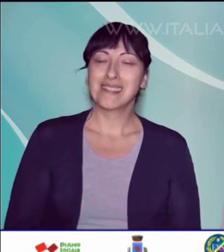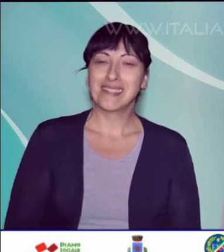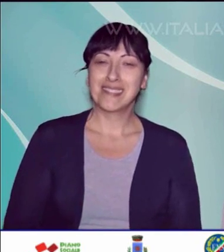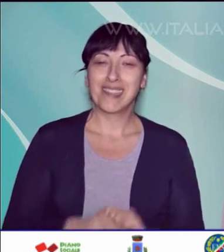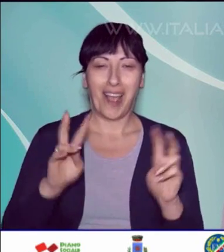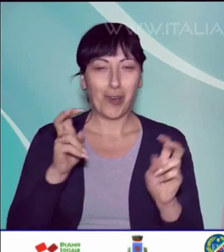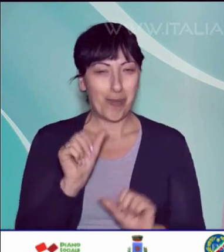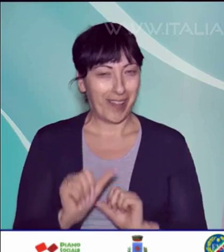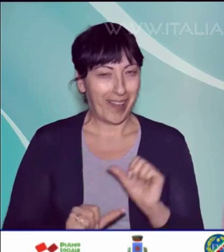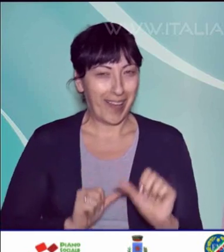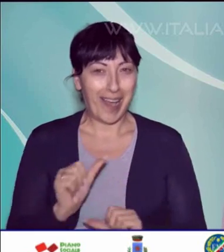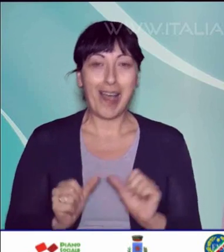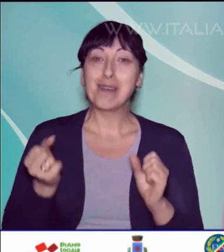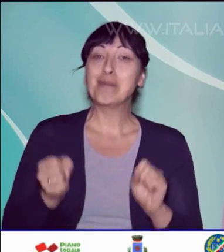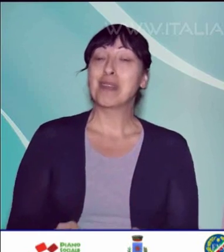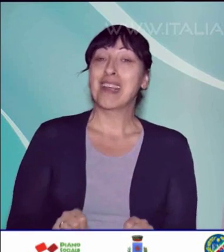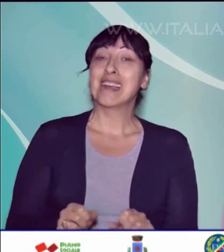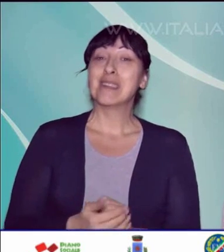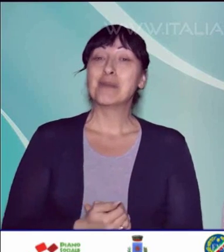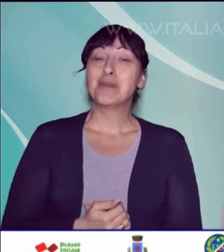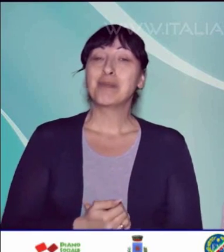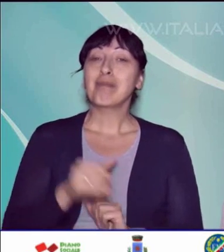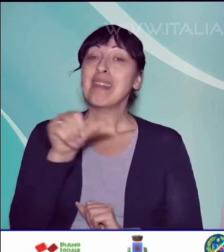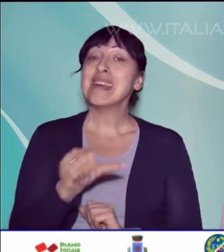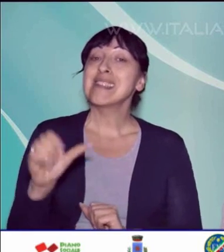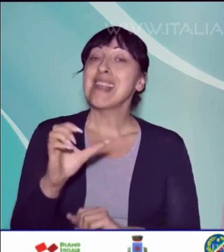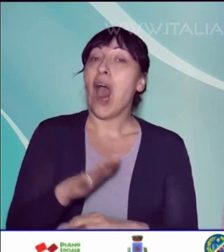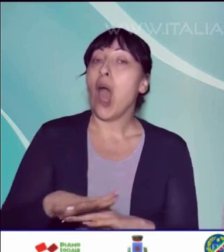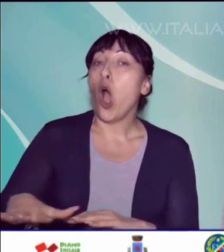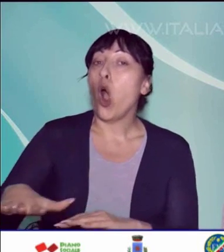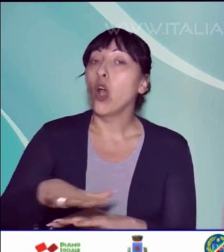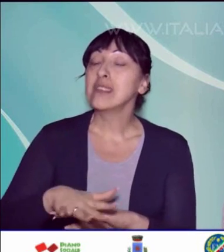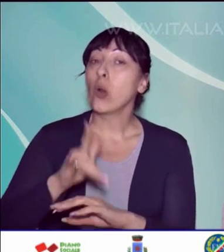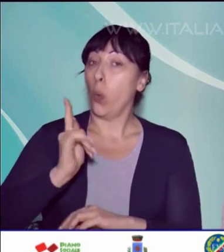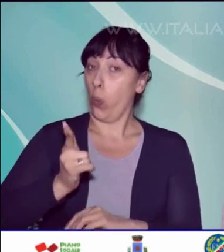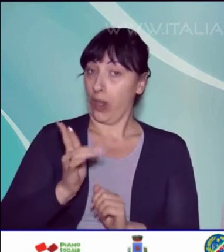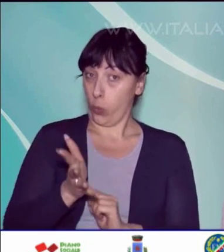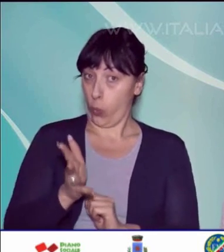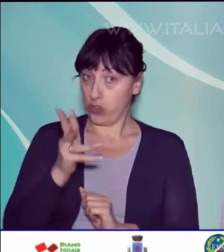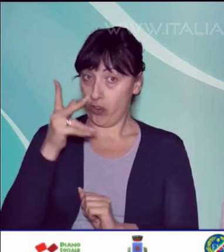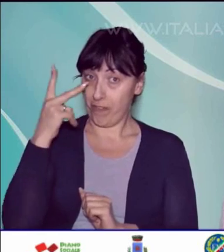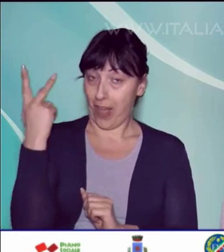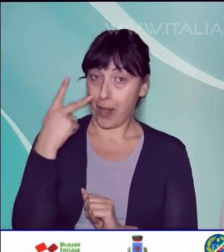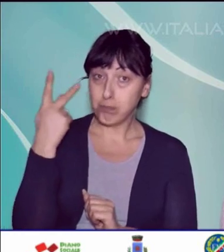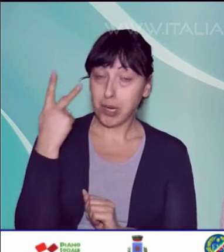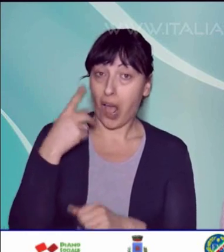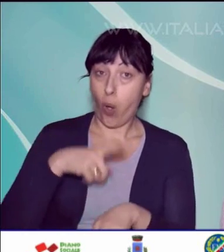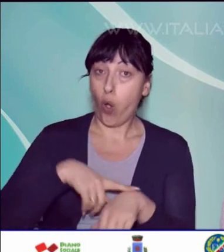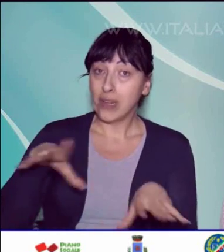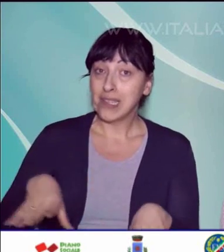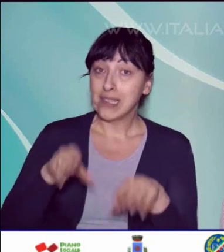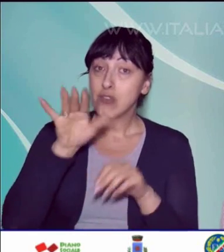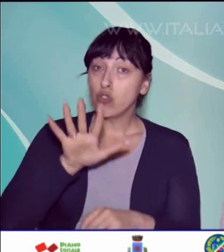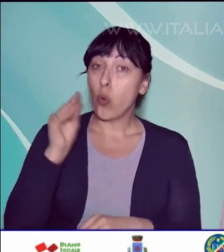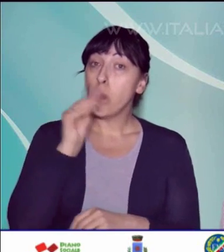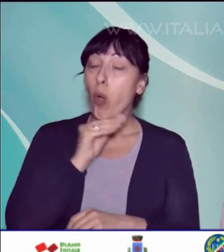E cambiamo nuovamente argomento. Si terrà a Sala Consilina lunedì 15 febbraio, con inizio alle ore